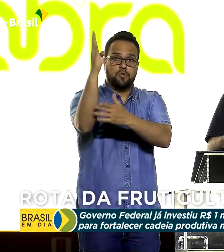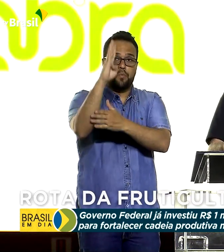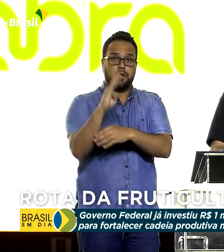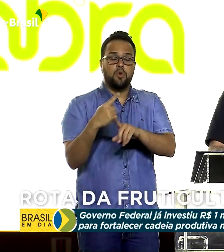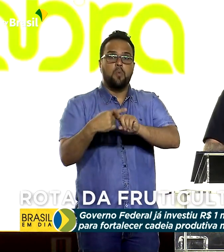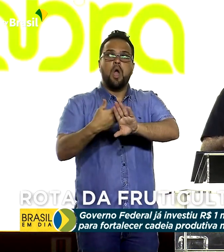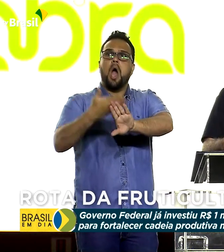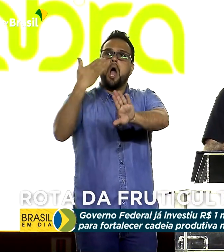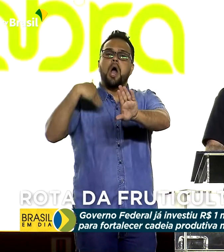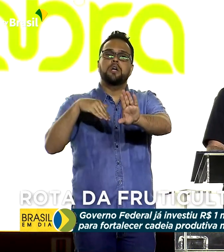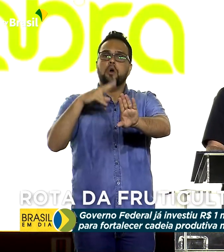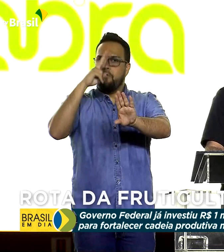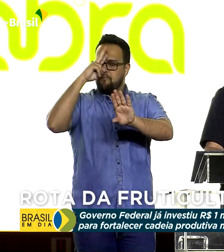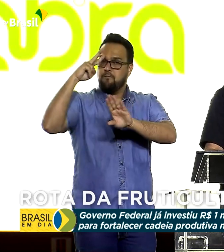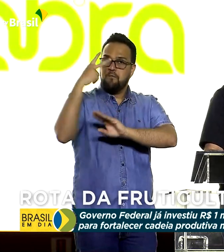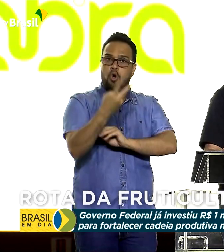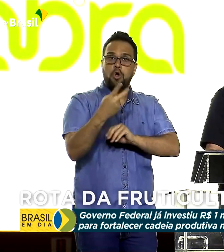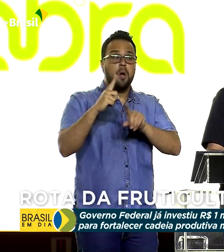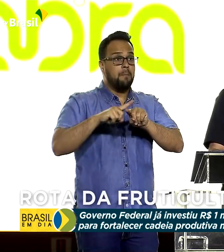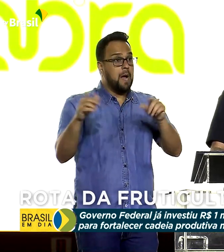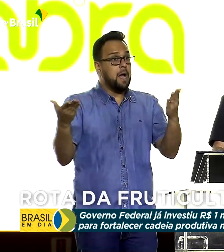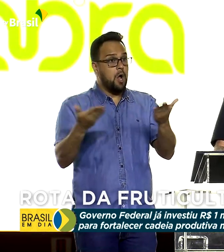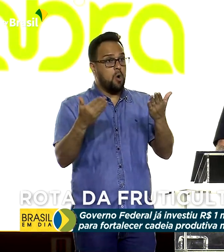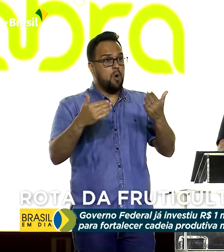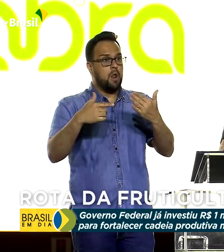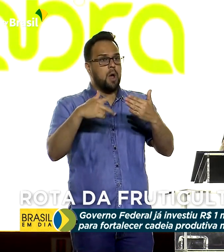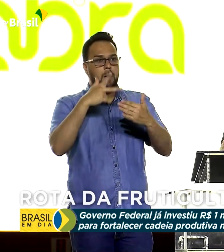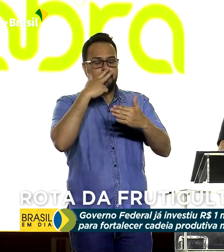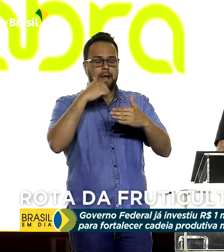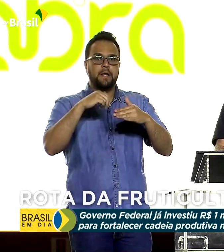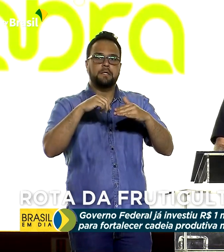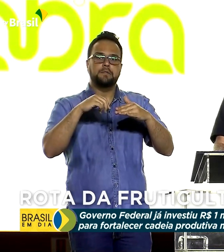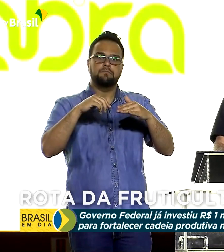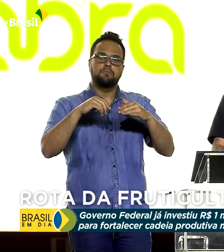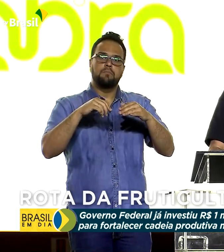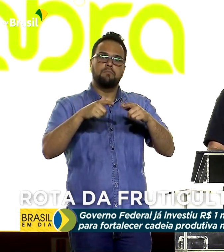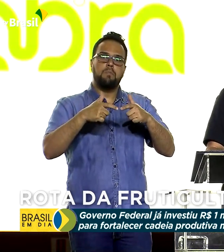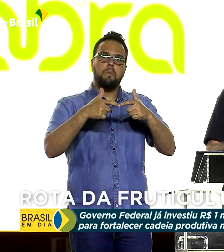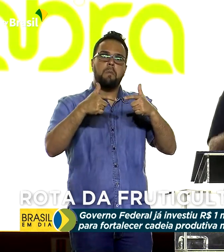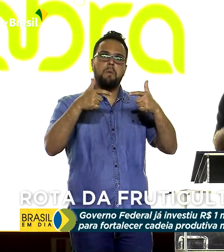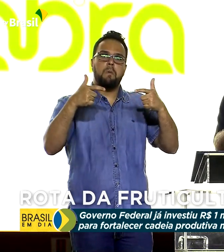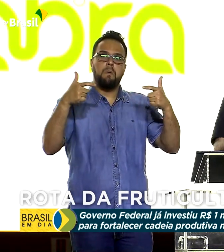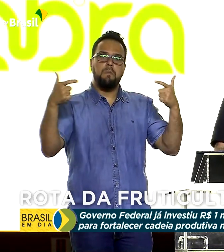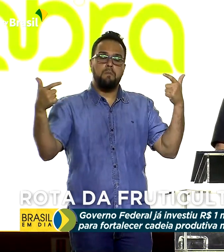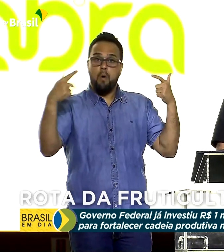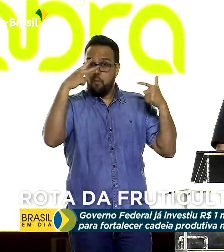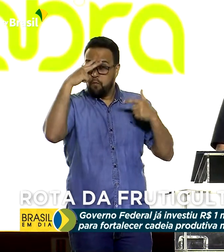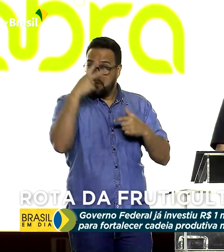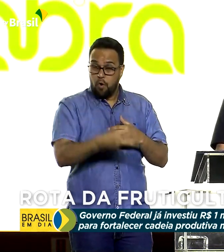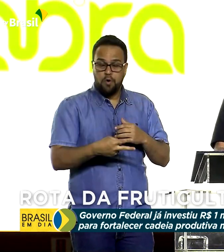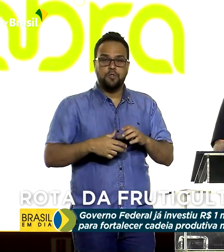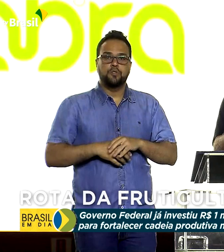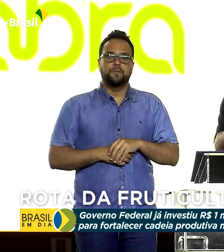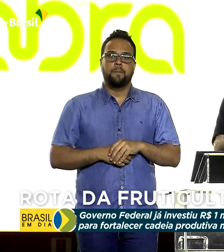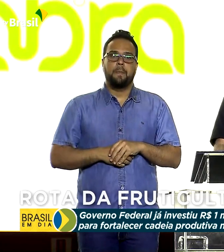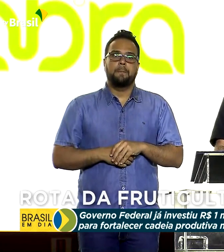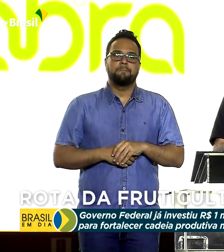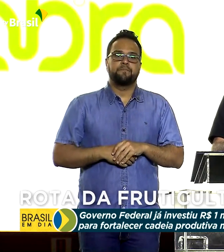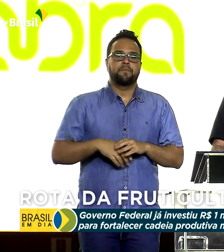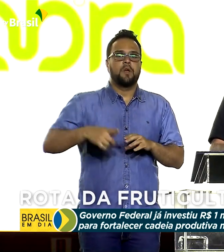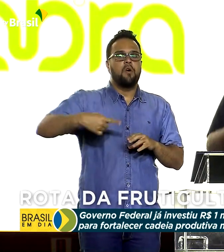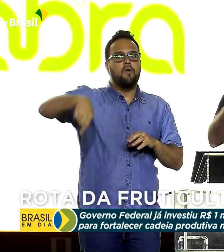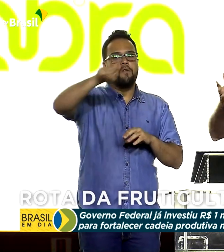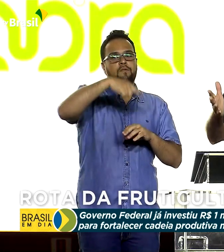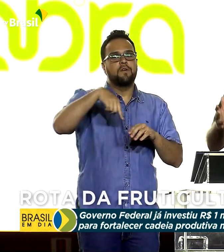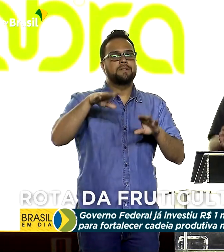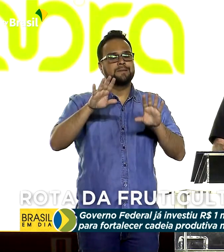esperávamos ainda, mas está acordando cada vez mais para isso. Aqui vocês estão um pouco mais distantes do mercado consumidor